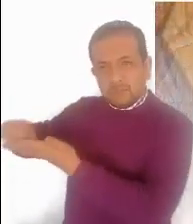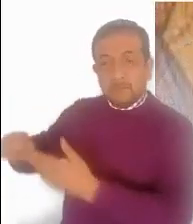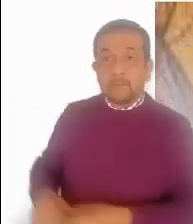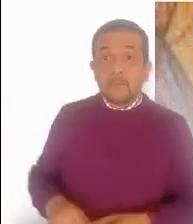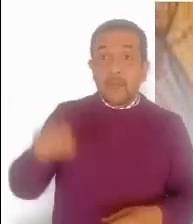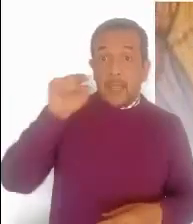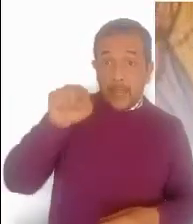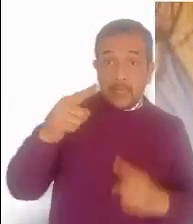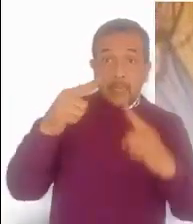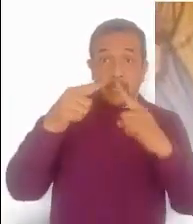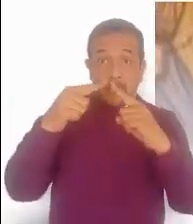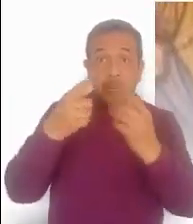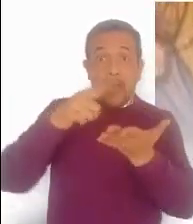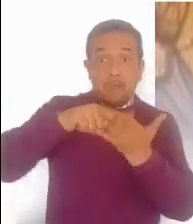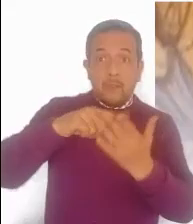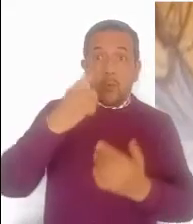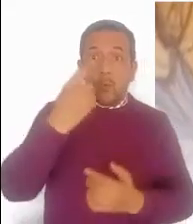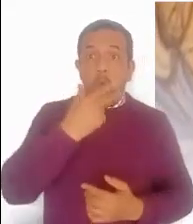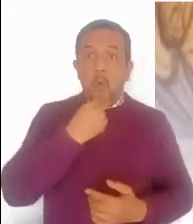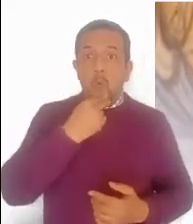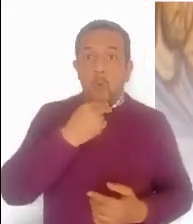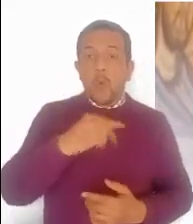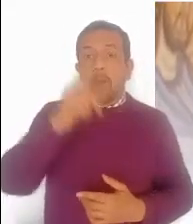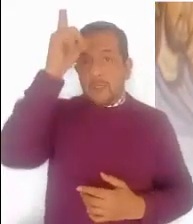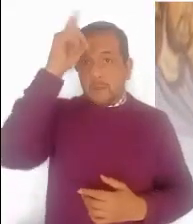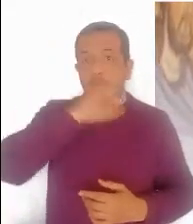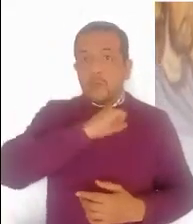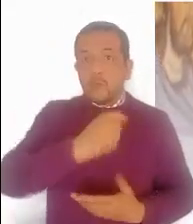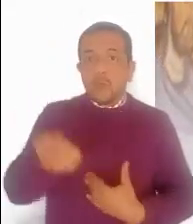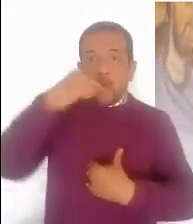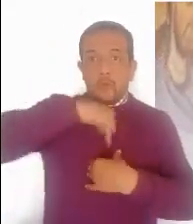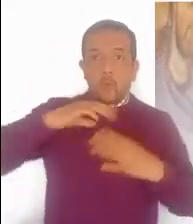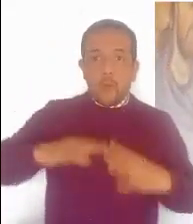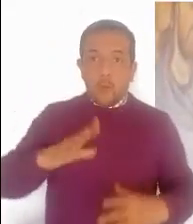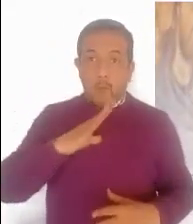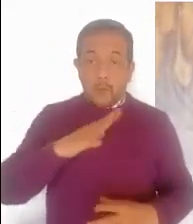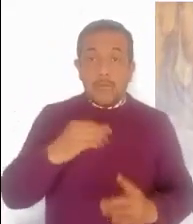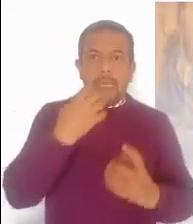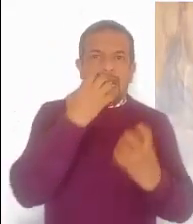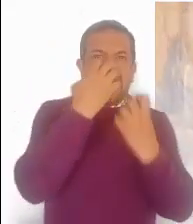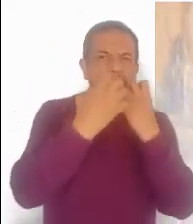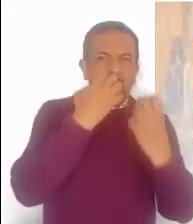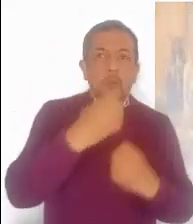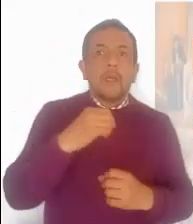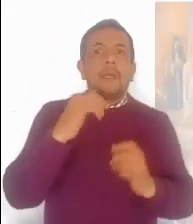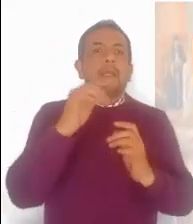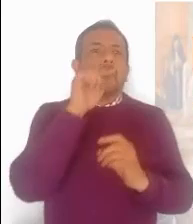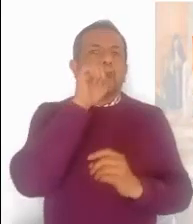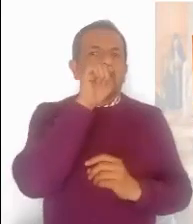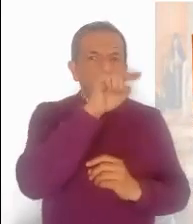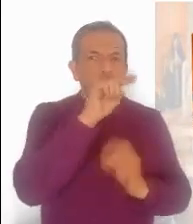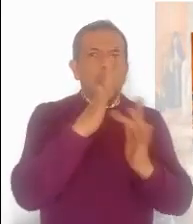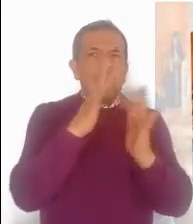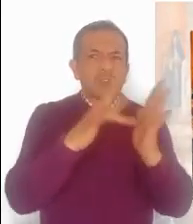Entonces, había en la sinagoga un hombre poseído por un espíritu inmundo que se puso a gritar, ¿Qué quieres tú con